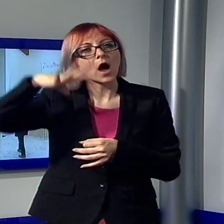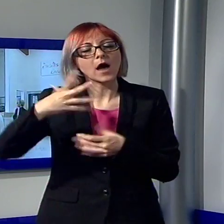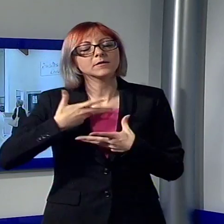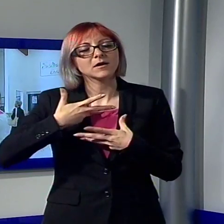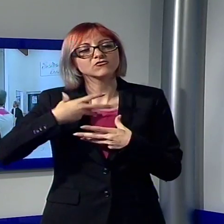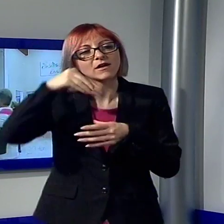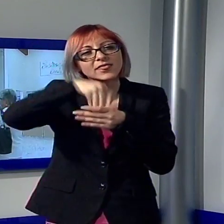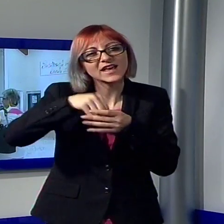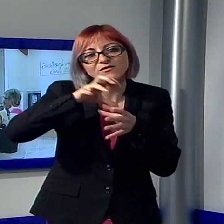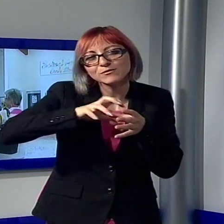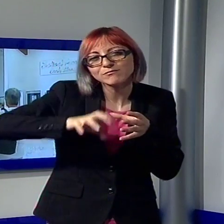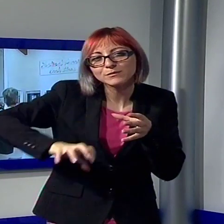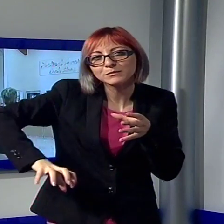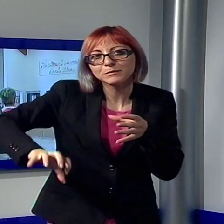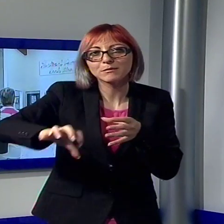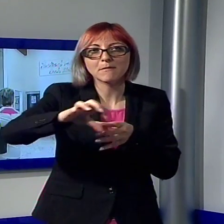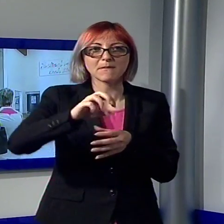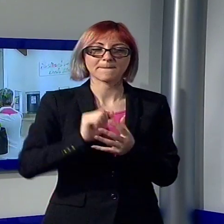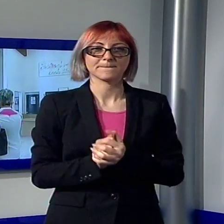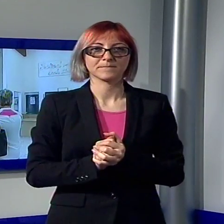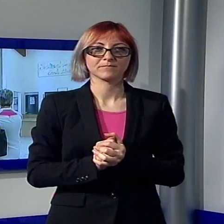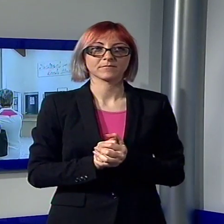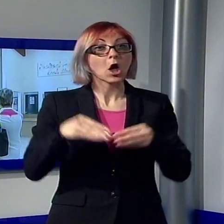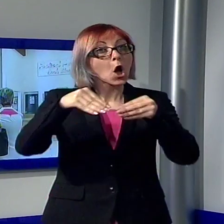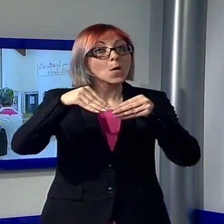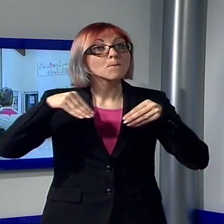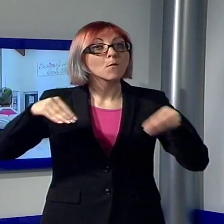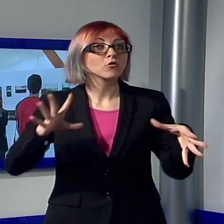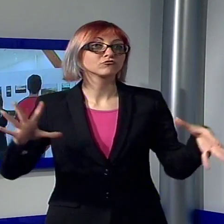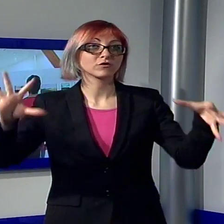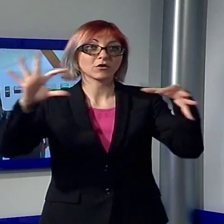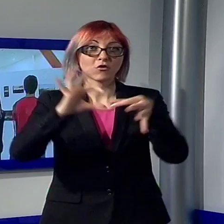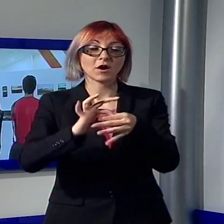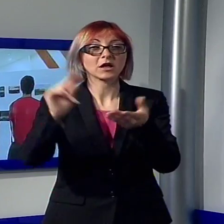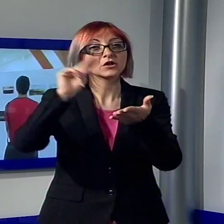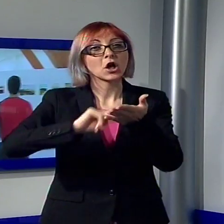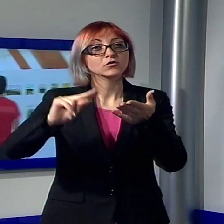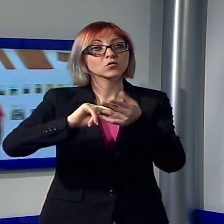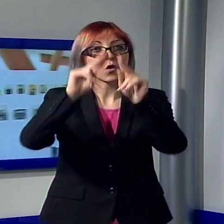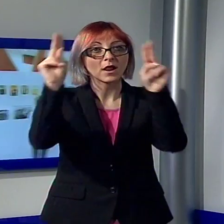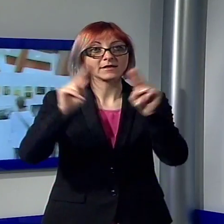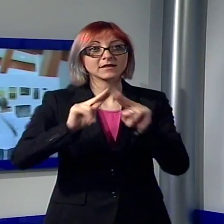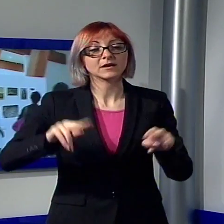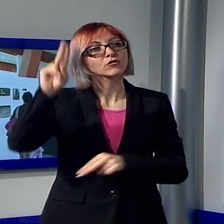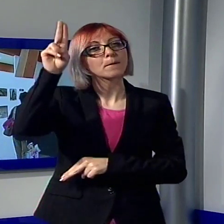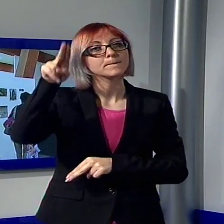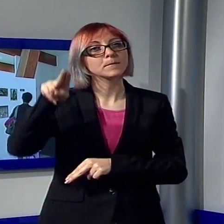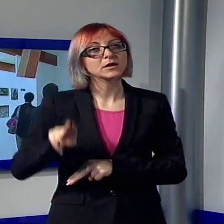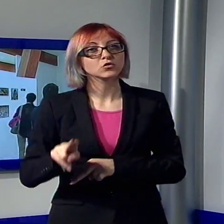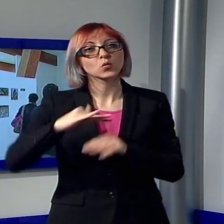originale mostra, alla sua prima edizione, nasce nell'ambito della Scuola Internazionale di Pittura del Paesaggio, che ha visto la sua fase